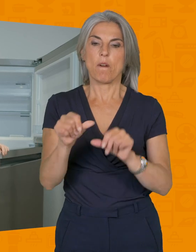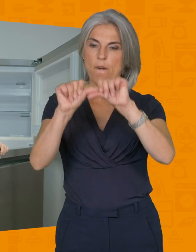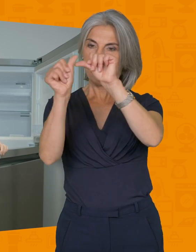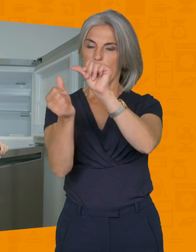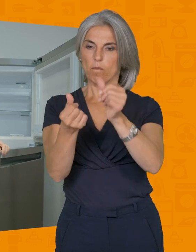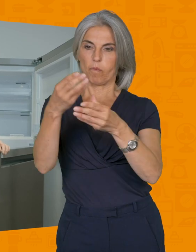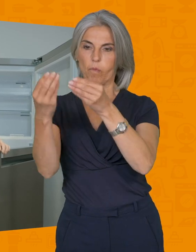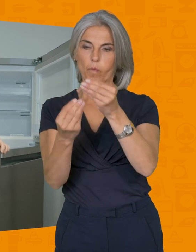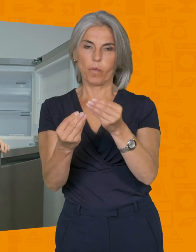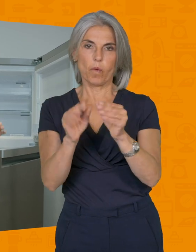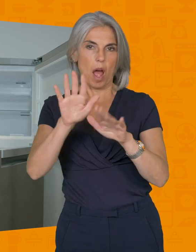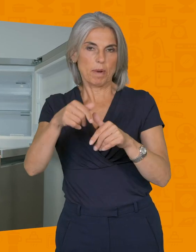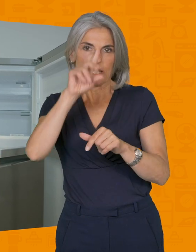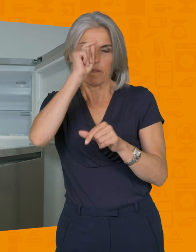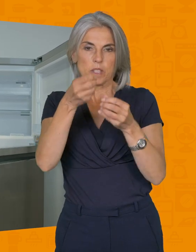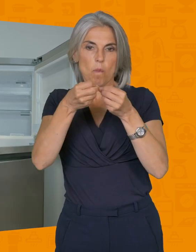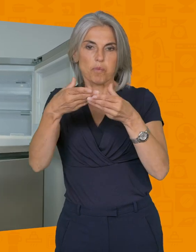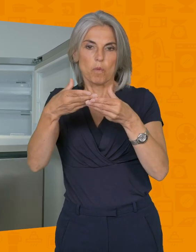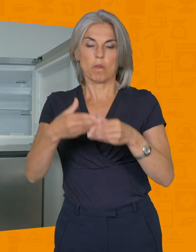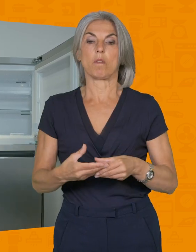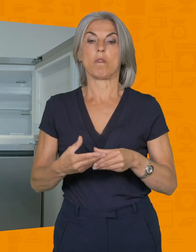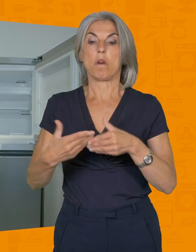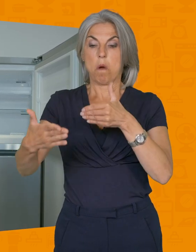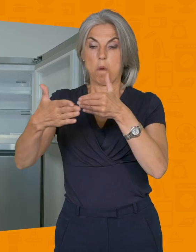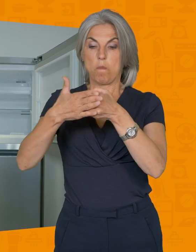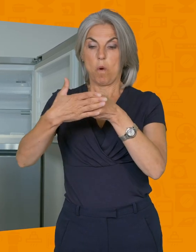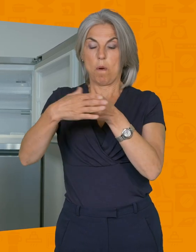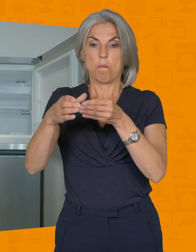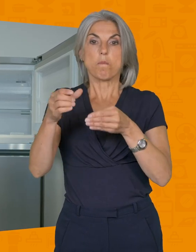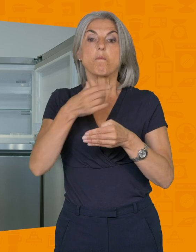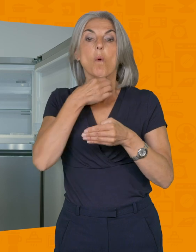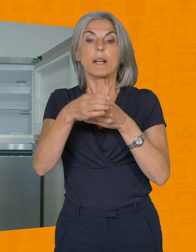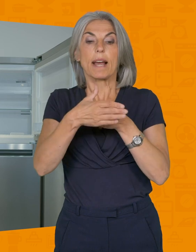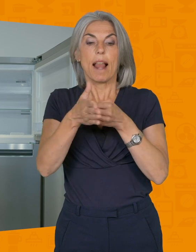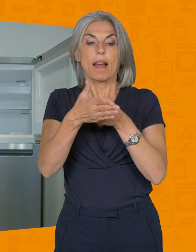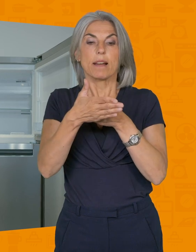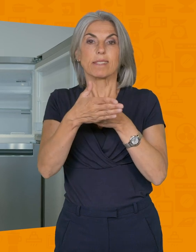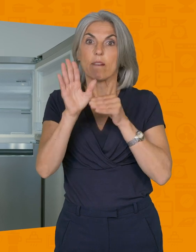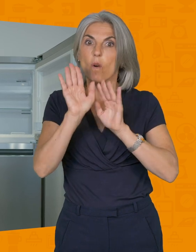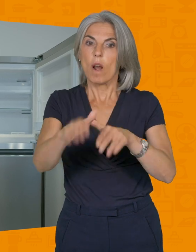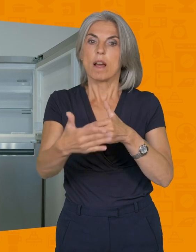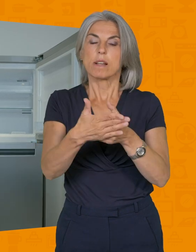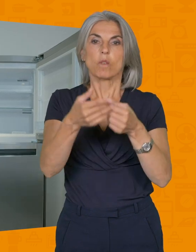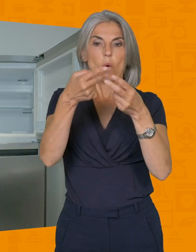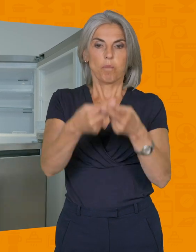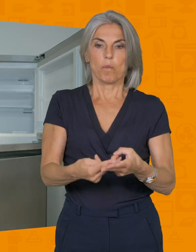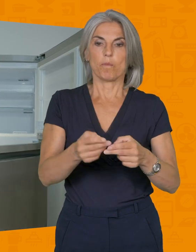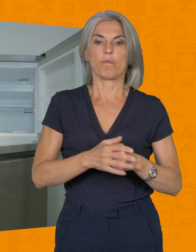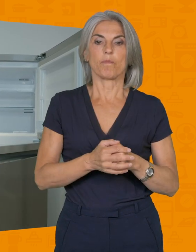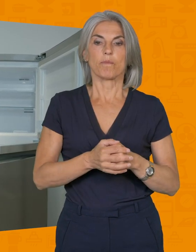qui sera difficile de revoir. Donc quand vous le bloquez, vous le bloquez sur le bord, vous le laissez ouvert s'il doit rester au repos. Et si vous avez un petit souci de